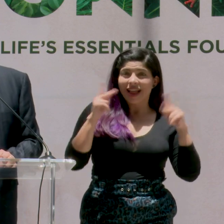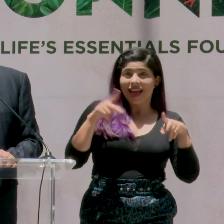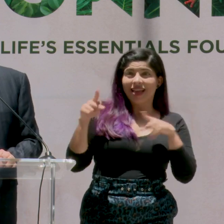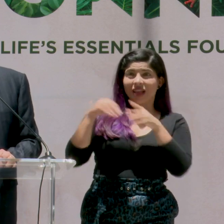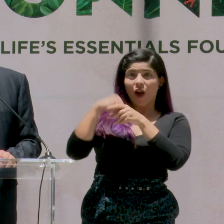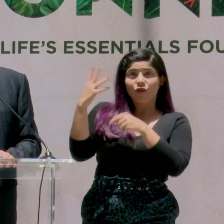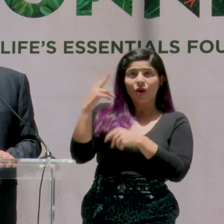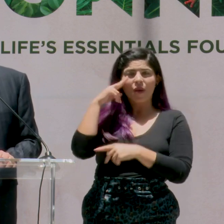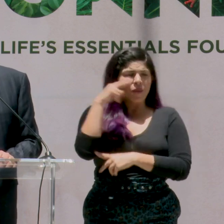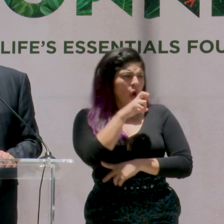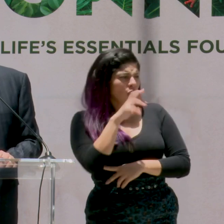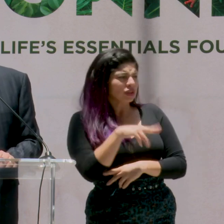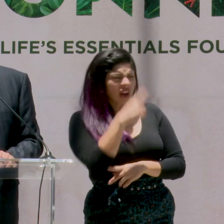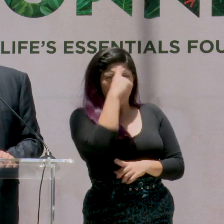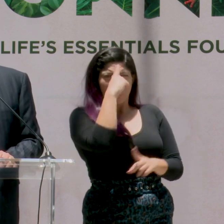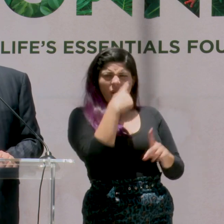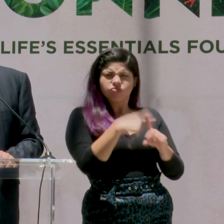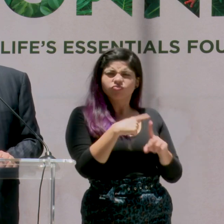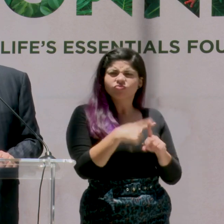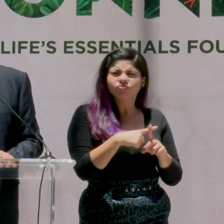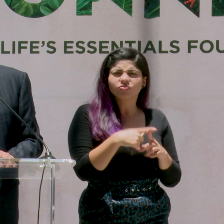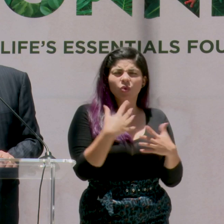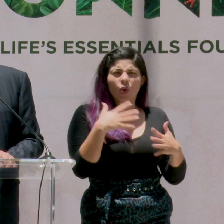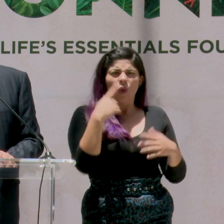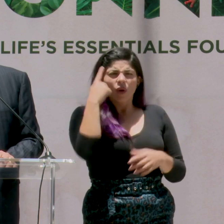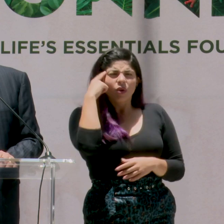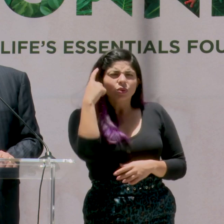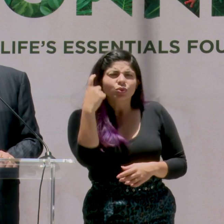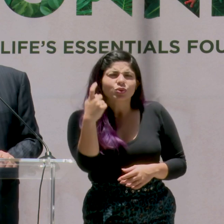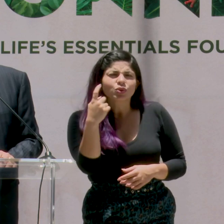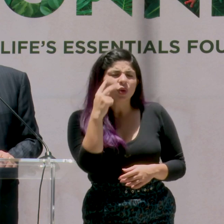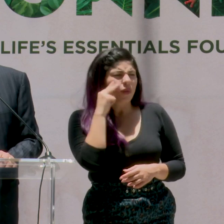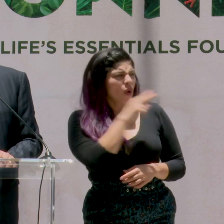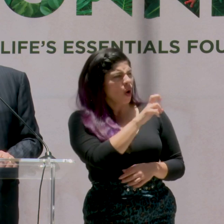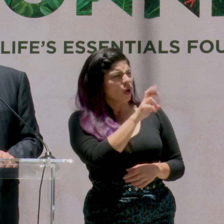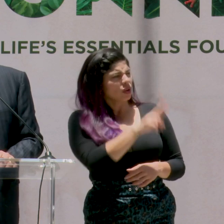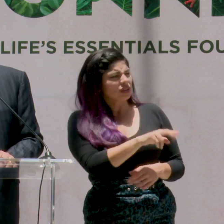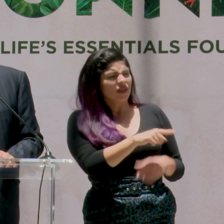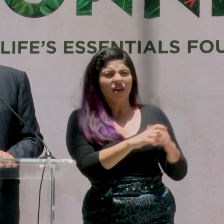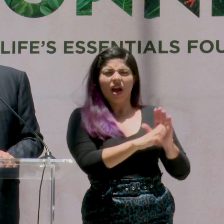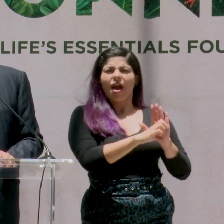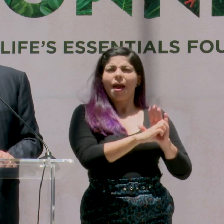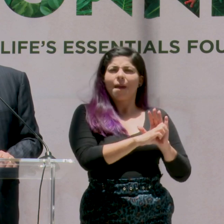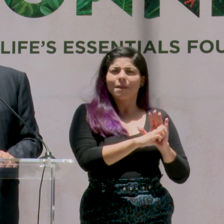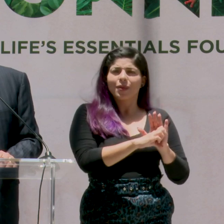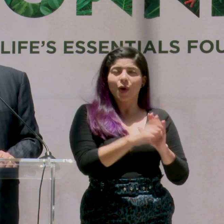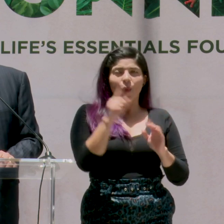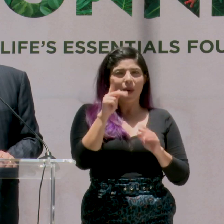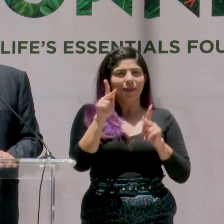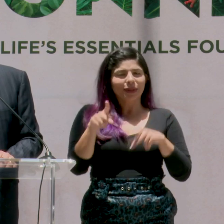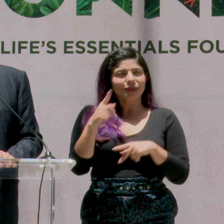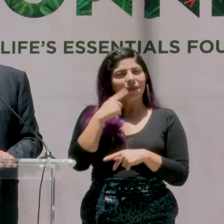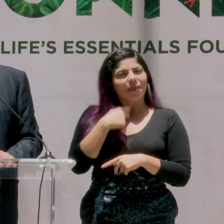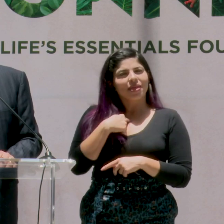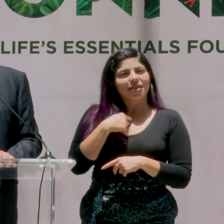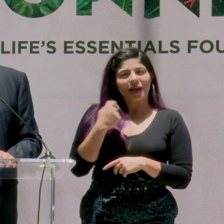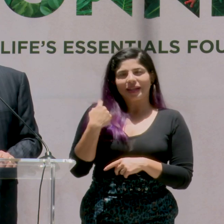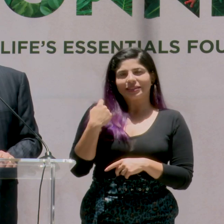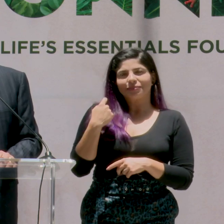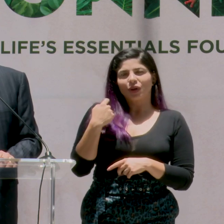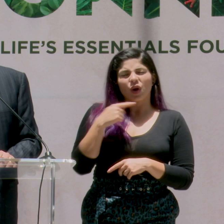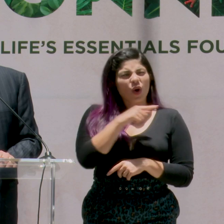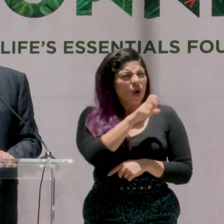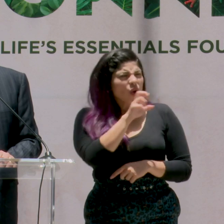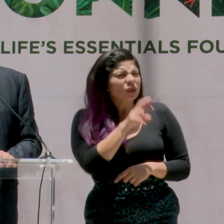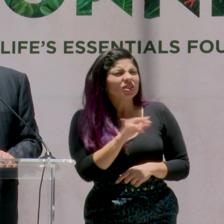afuera ve a Costa Rica con optimismo, con ilusión, como un ejemplo. Alguien me dijo recientemente